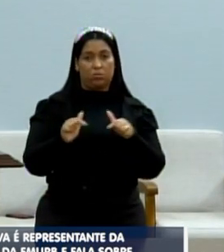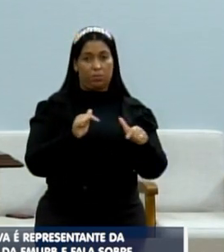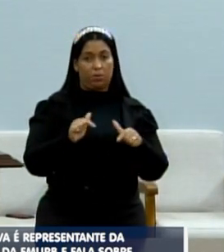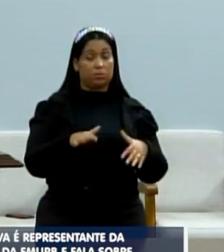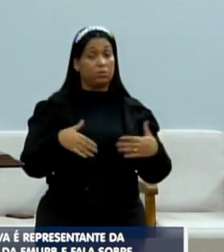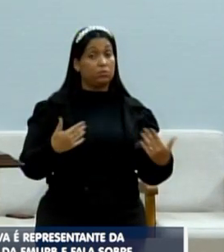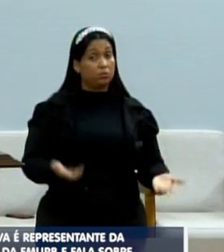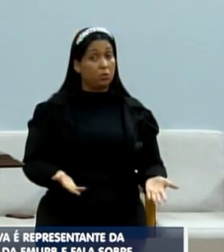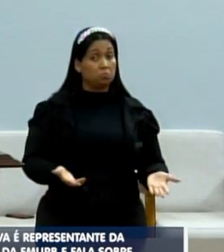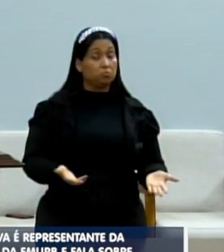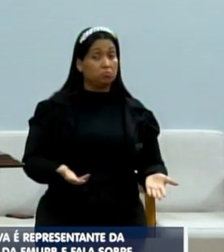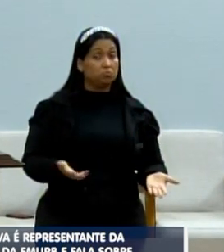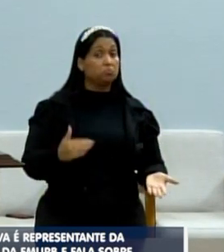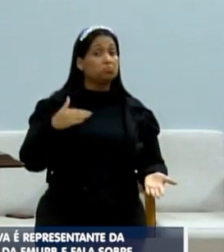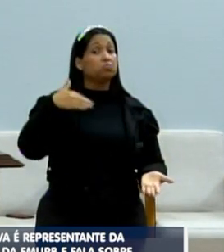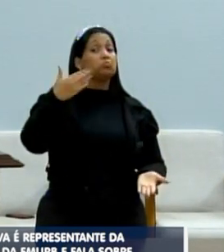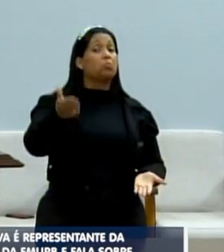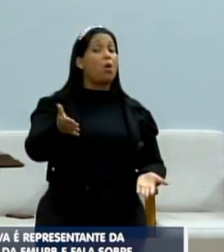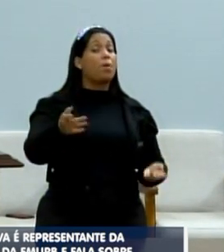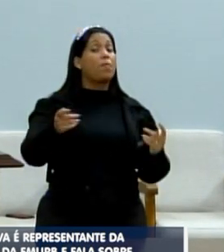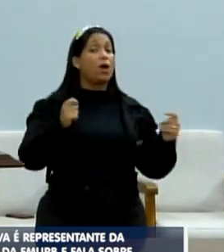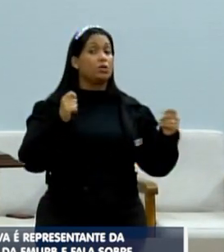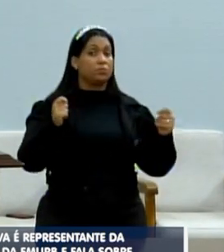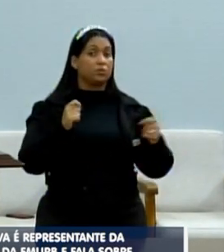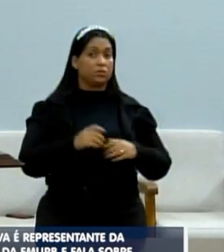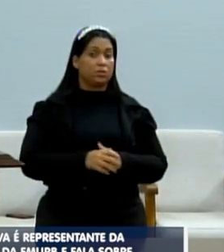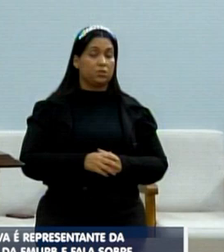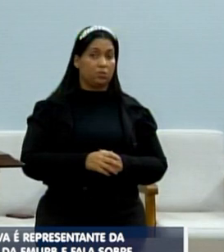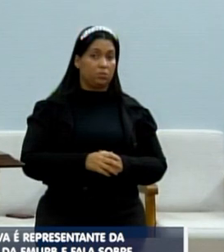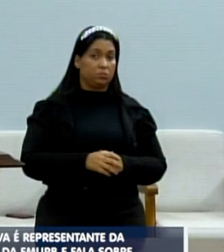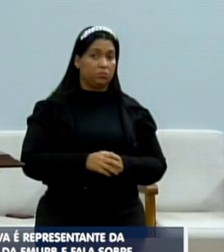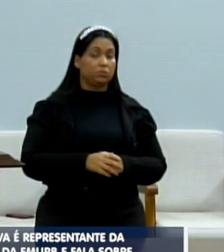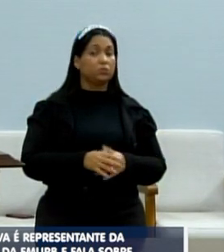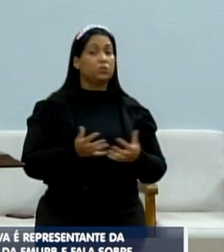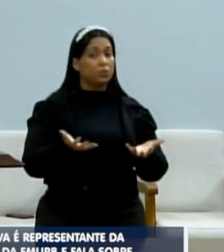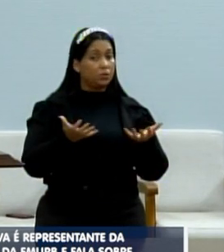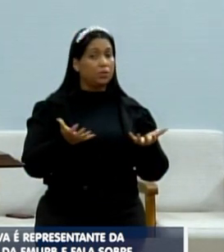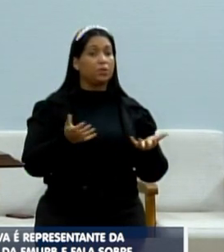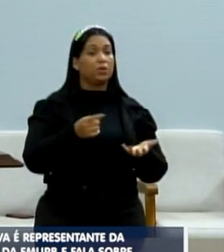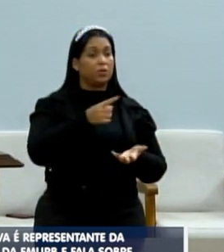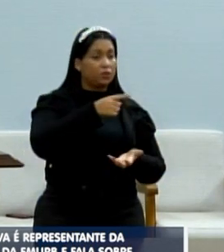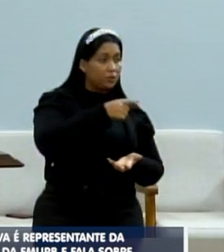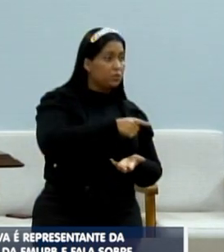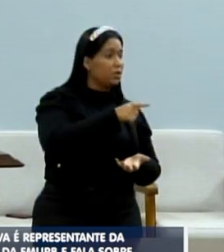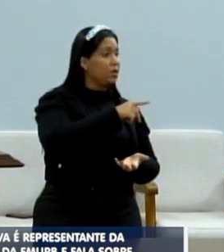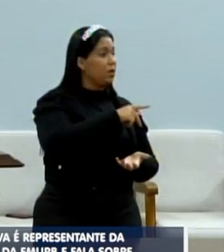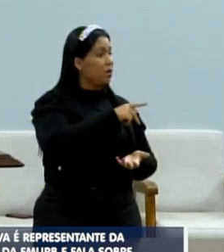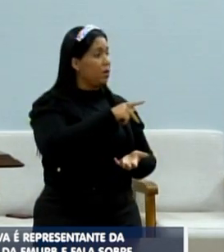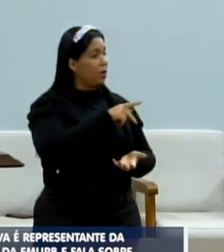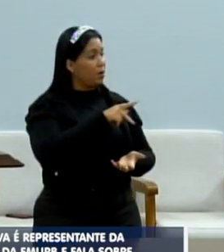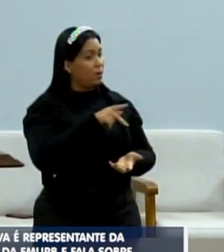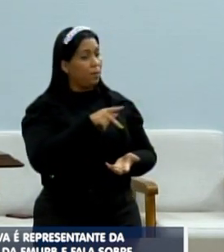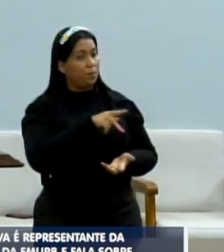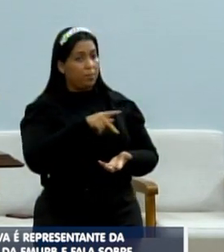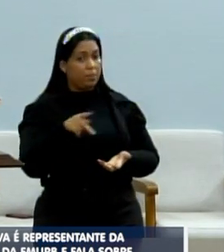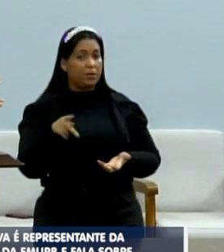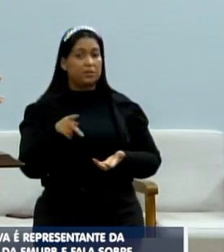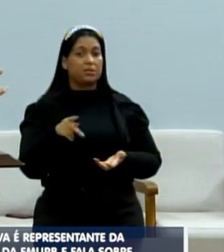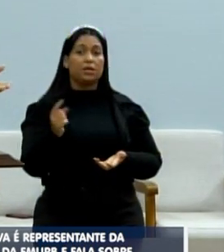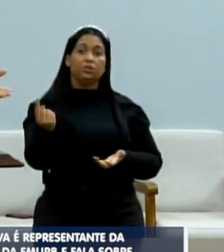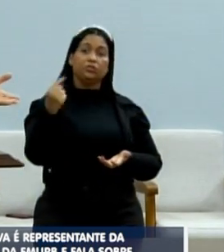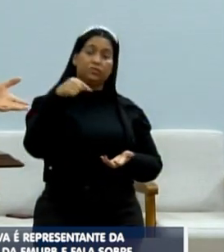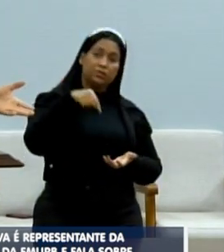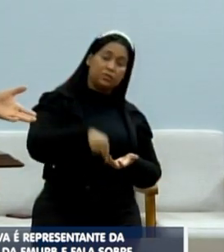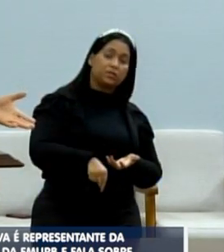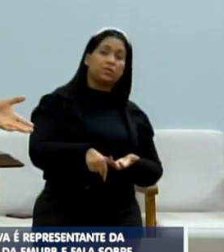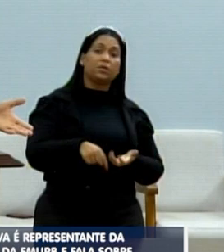ficar um rombo para a próxima administração da empresa. Então, eu queria que o senhor, nosso presidente Juliano, ele viesse aqui e ele